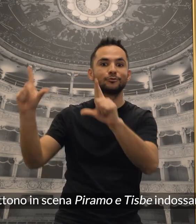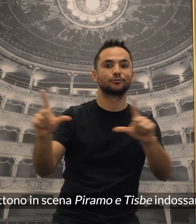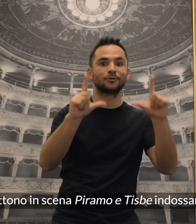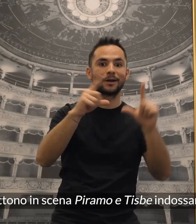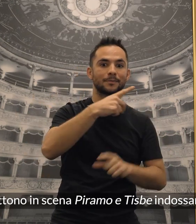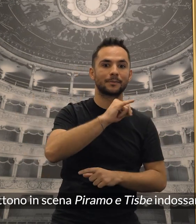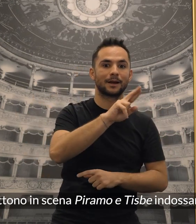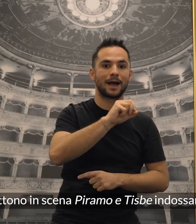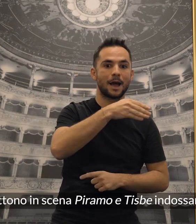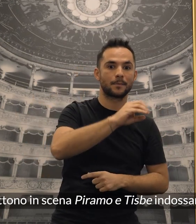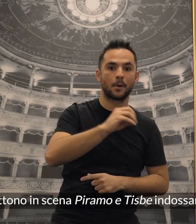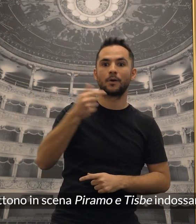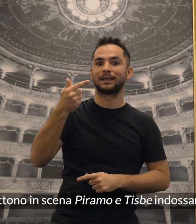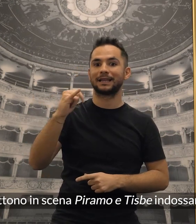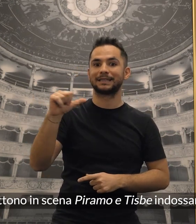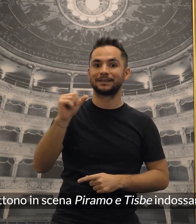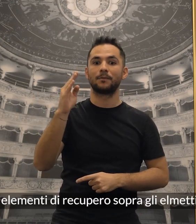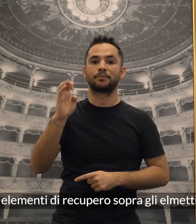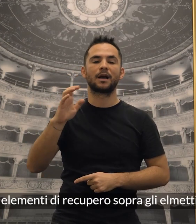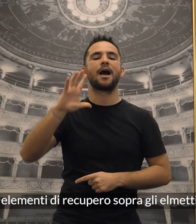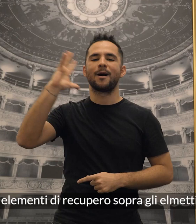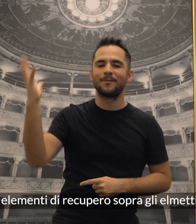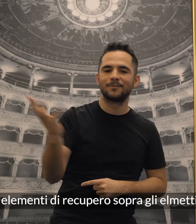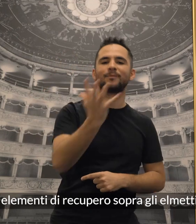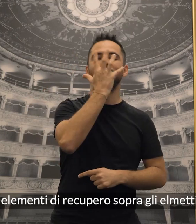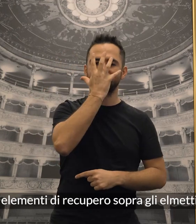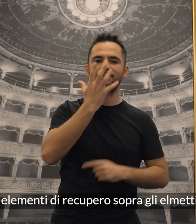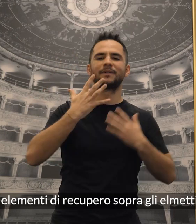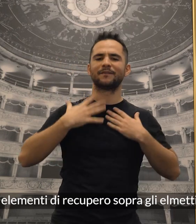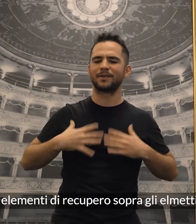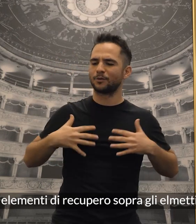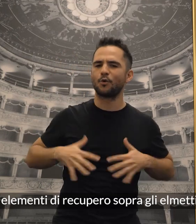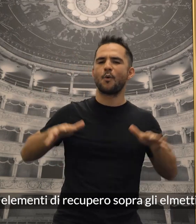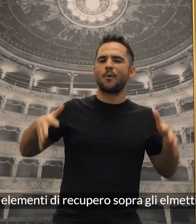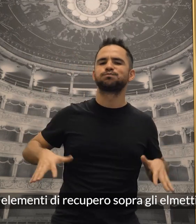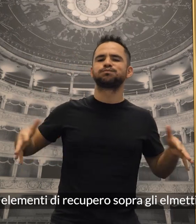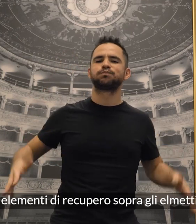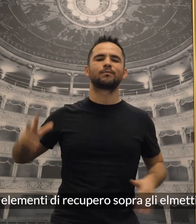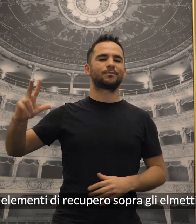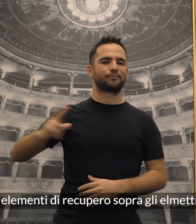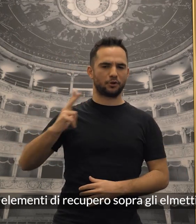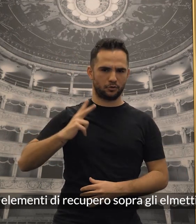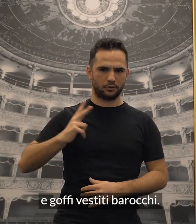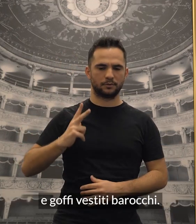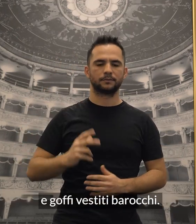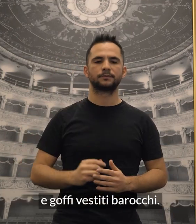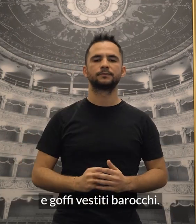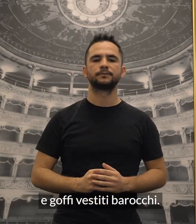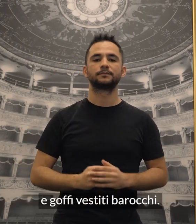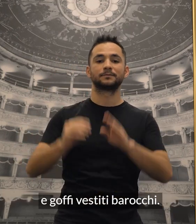e Tisbe indossano maschere fatte con elementi di recupero sopra gli elmetti da lavoro e goffi vestiti